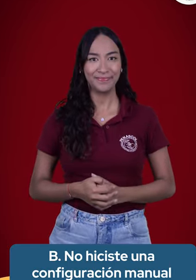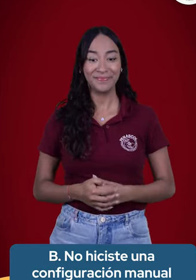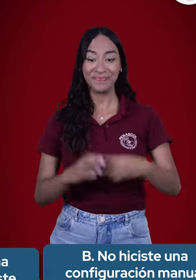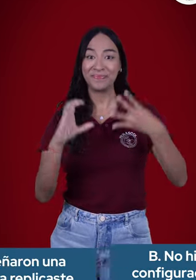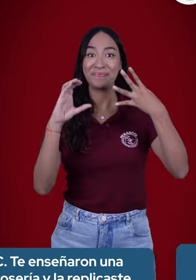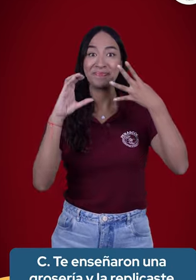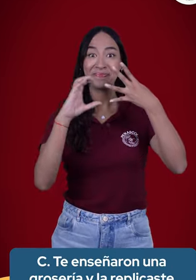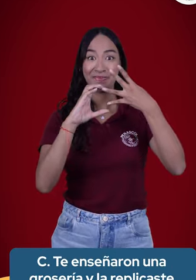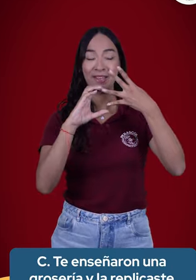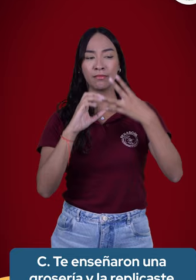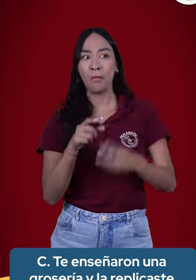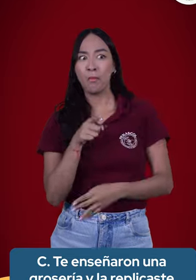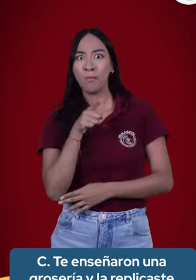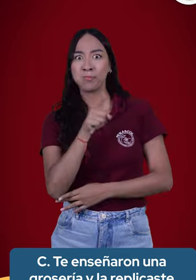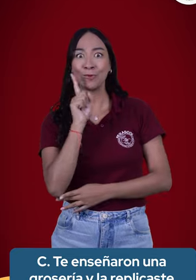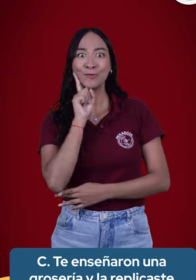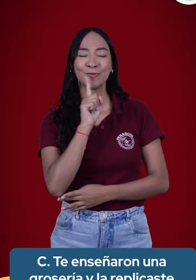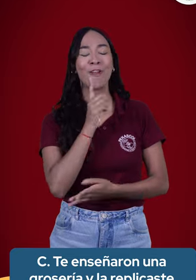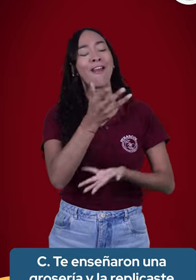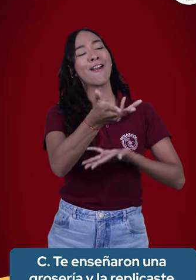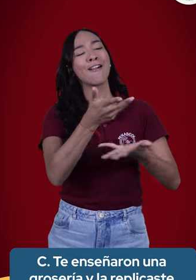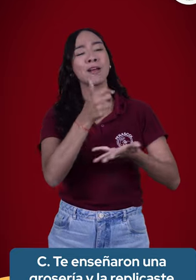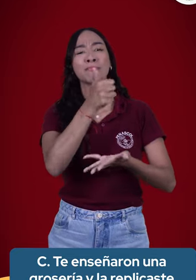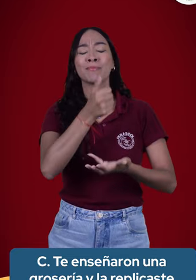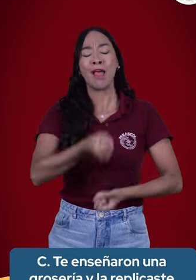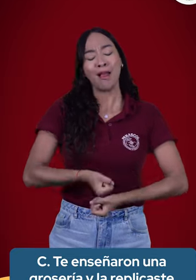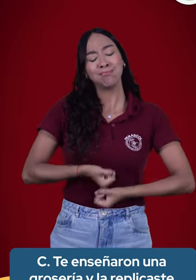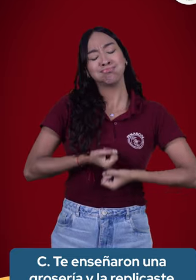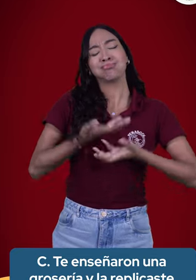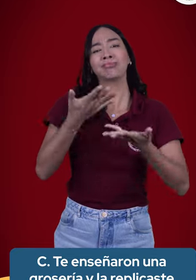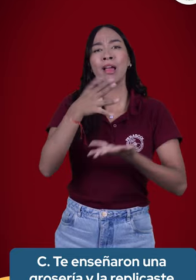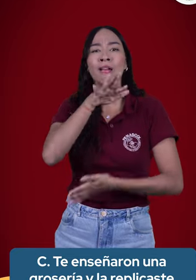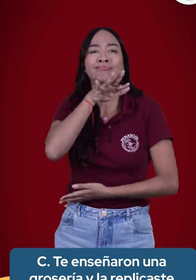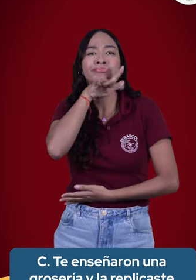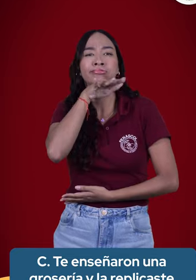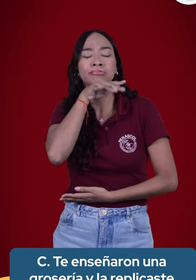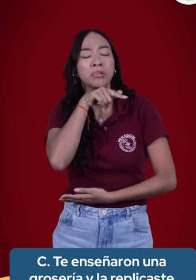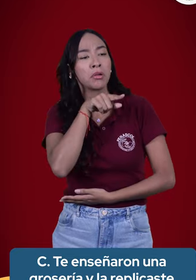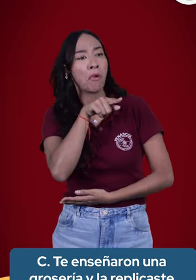C. Te enseñaron una grosería y la replicaste inocentemente.